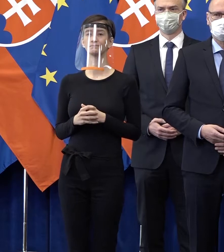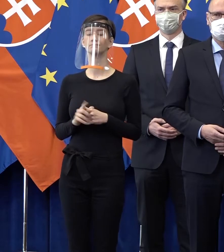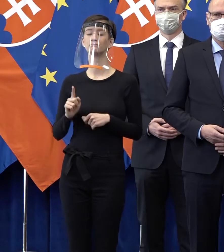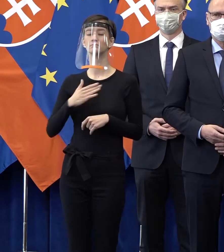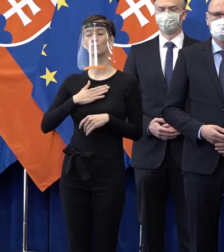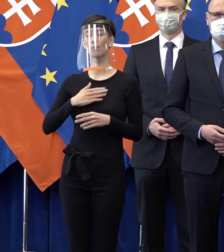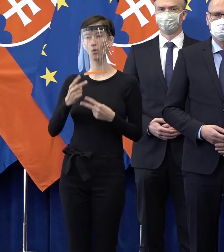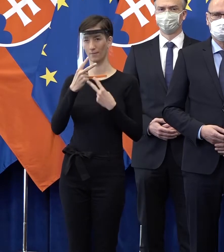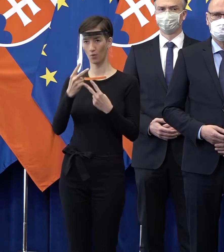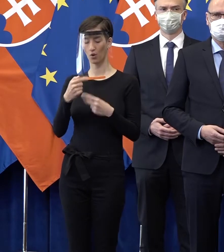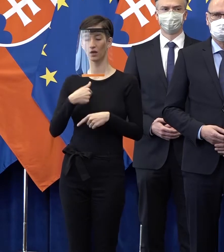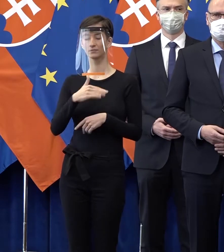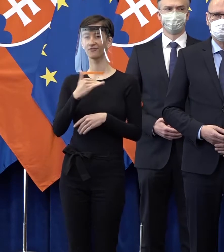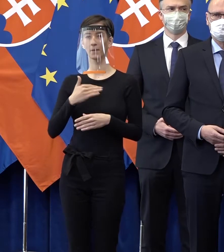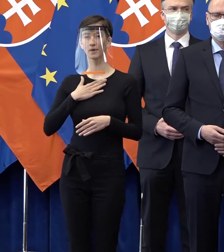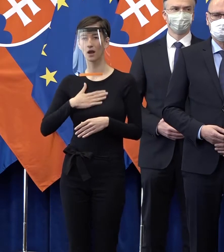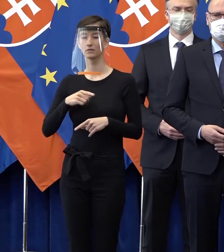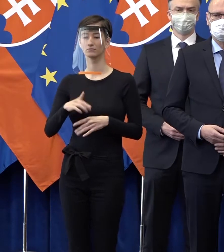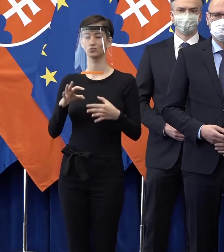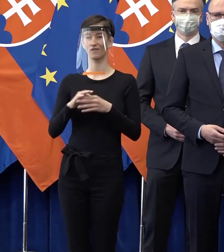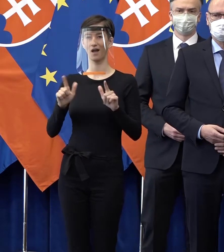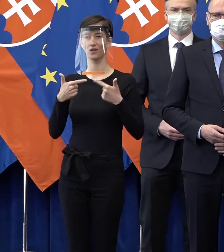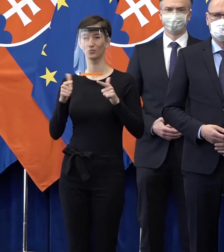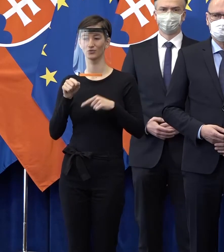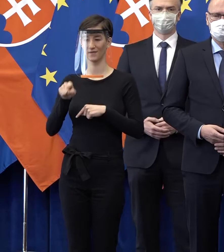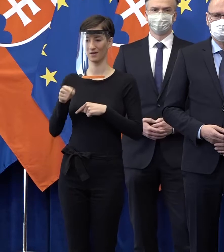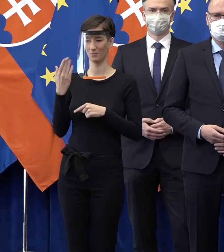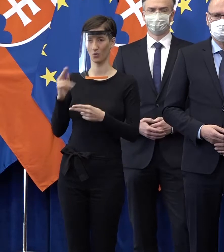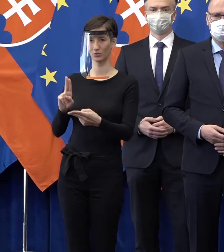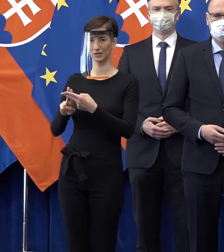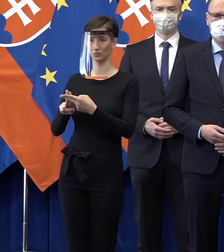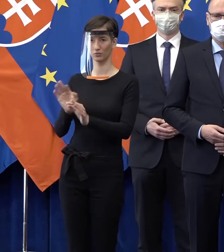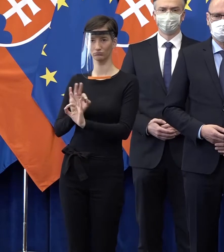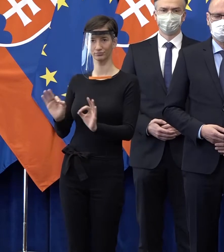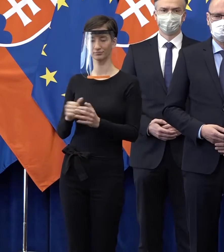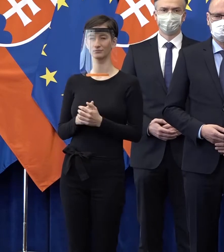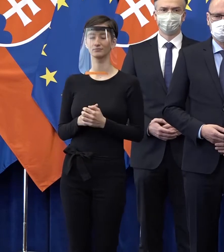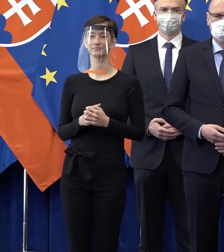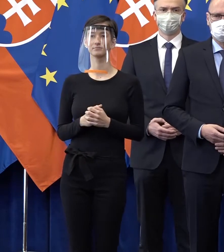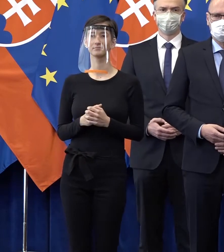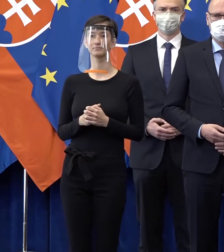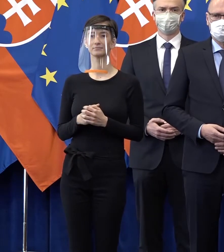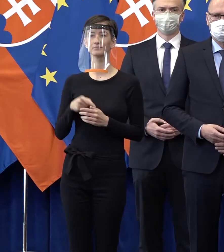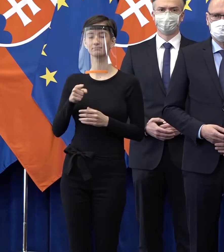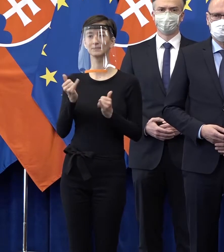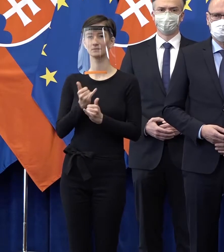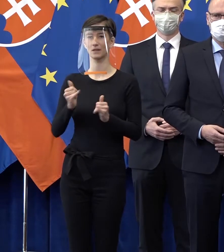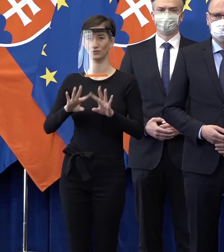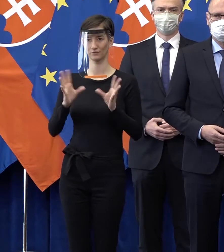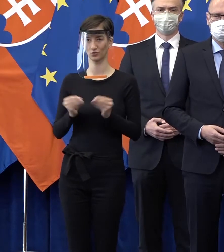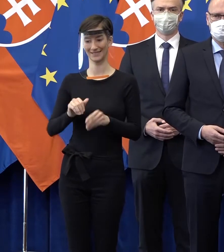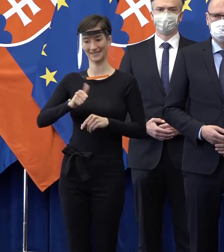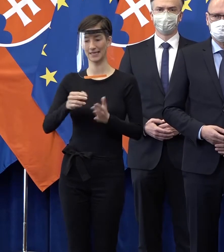sme radi atmosfére, ktorá na tom stretnutí vládla. Áno, sme spoločne na jednej lodi, v ťažkej